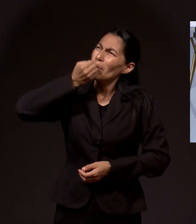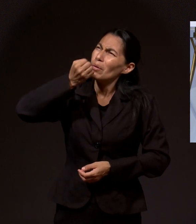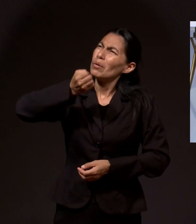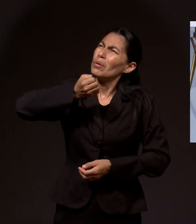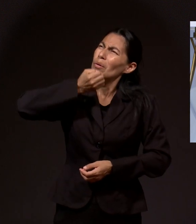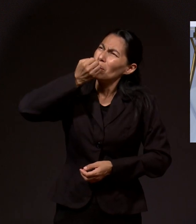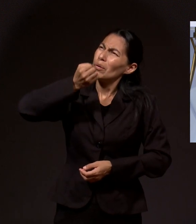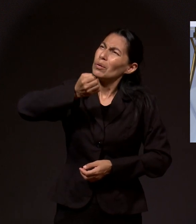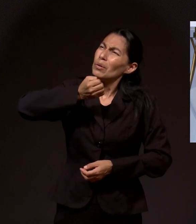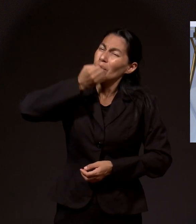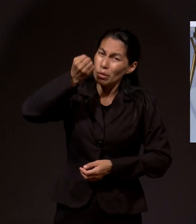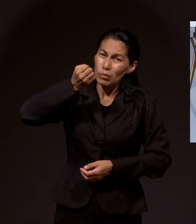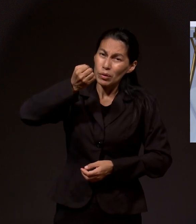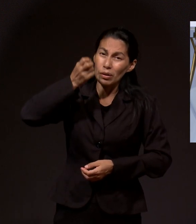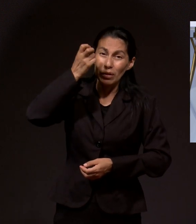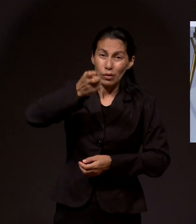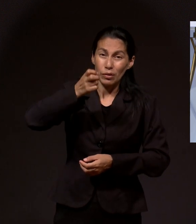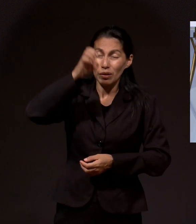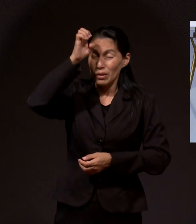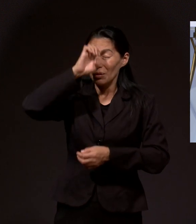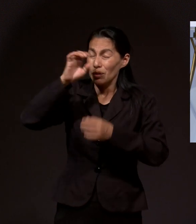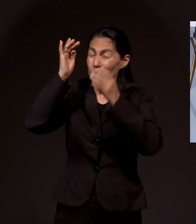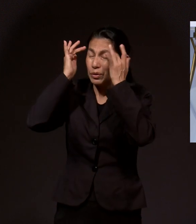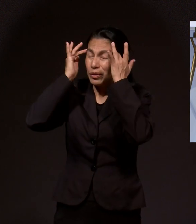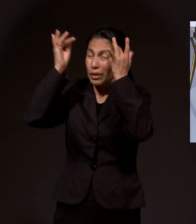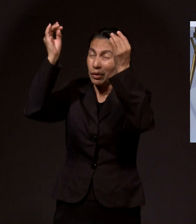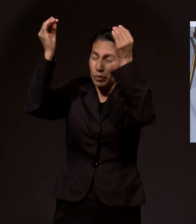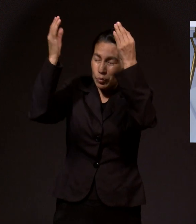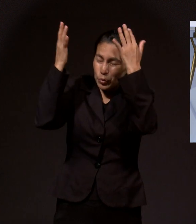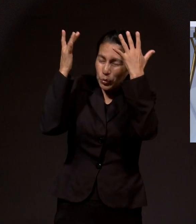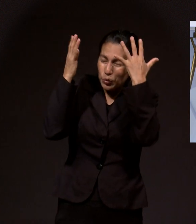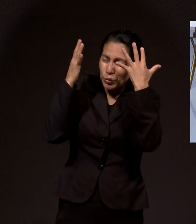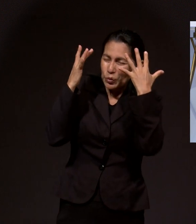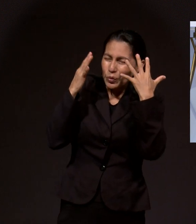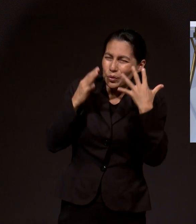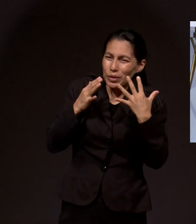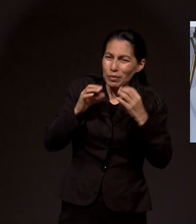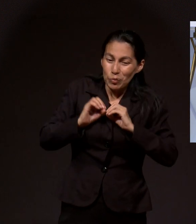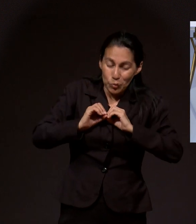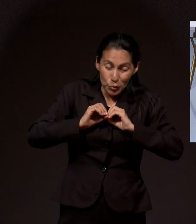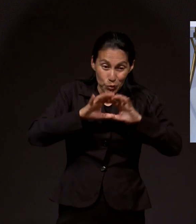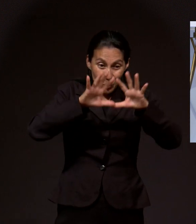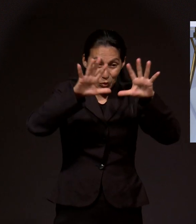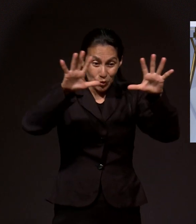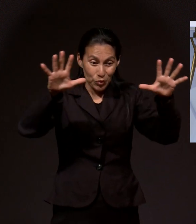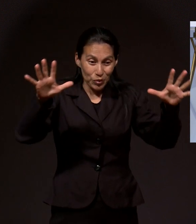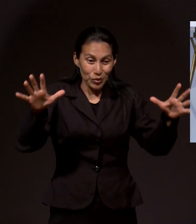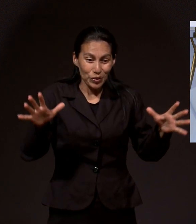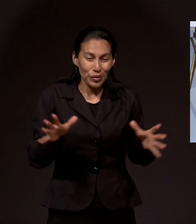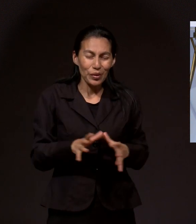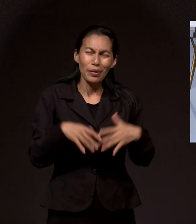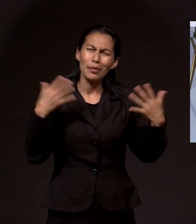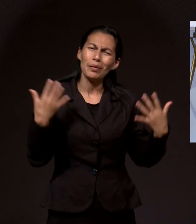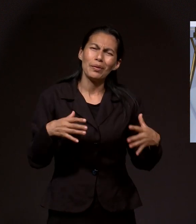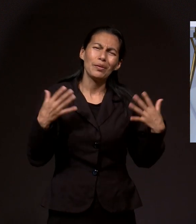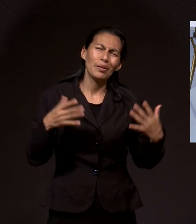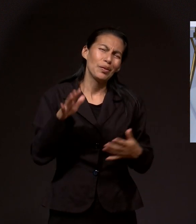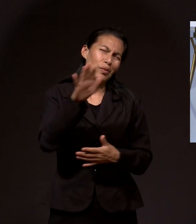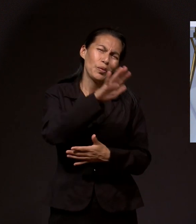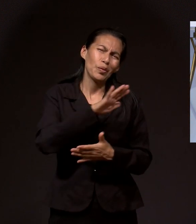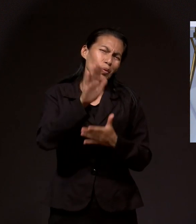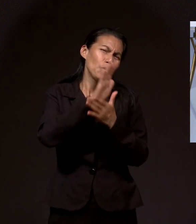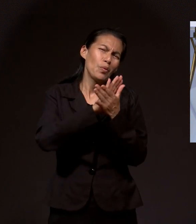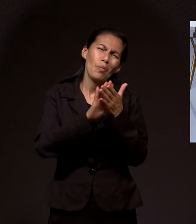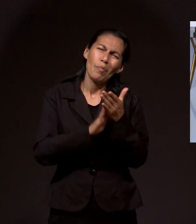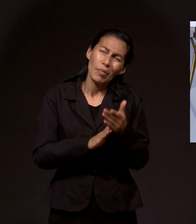que el Espíritu de Dios toma acceso a nuestra vida. Cuando con humildad lo